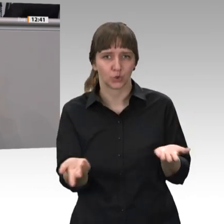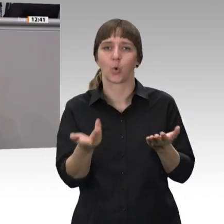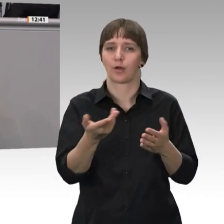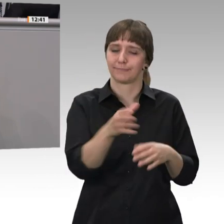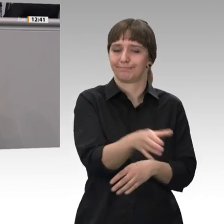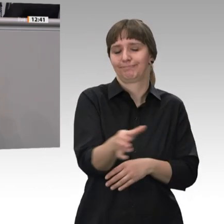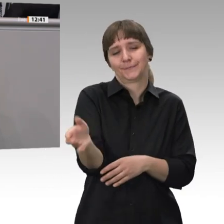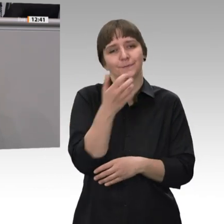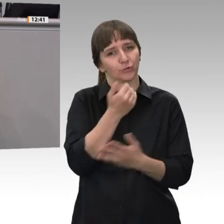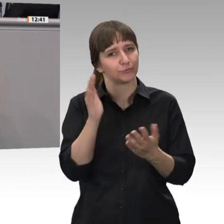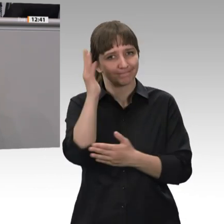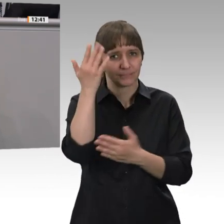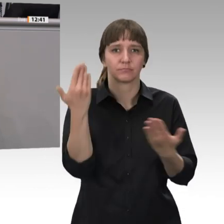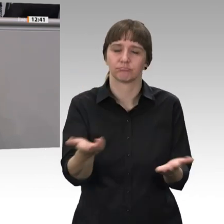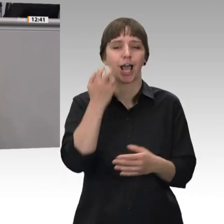auskömmliches Einkommen im Alter. Vielen Dank.